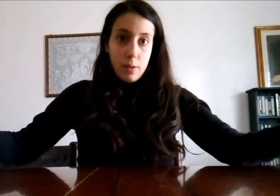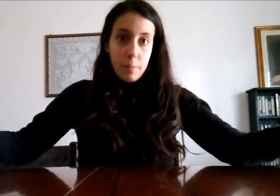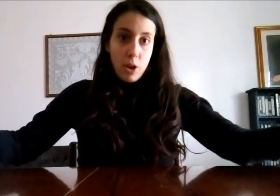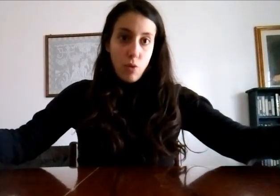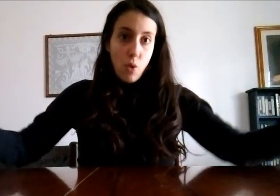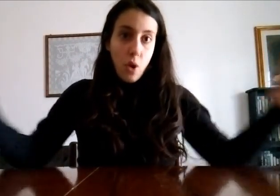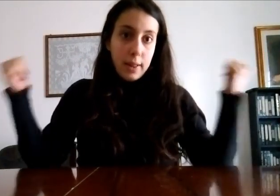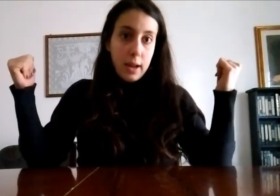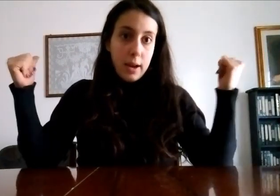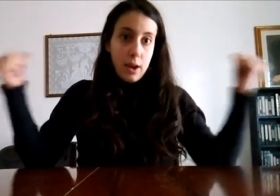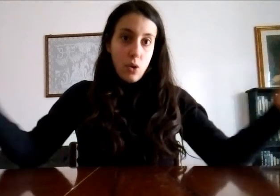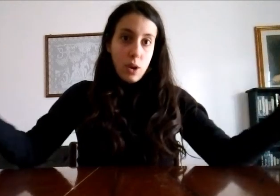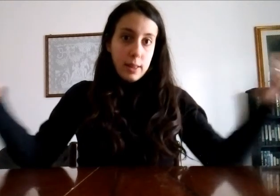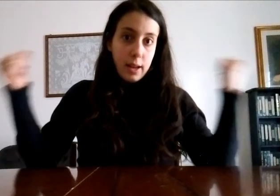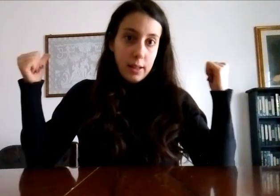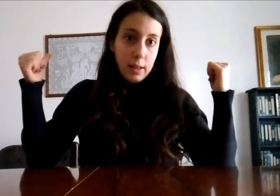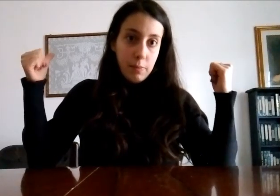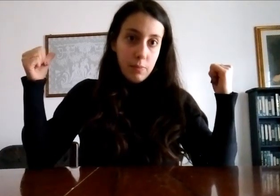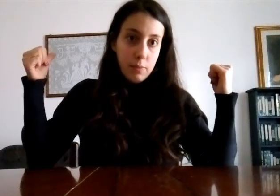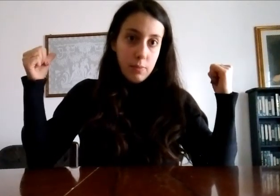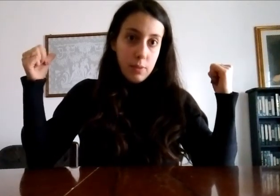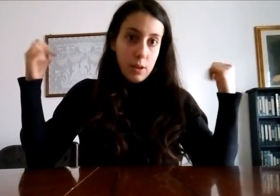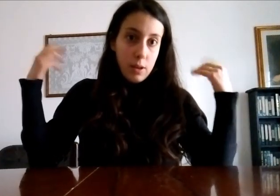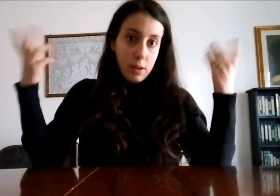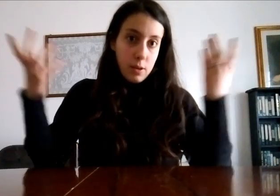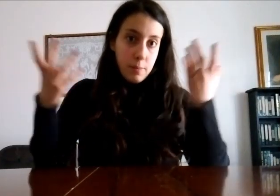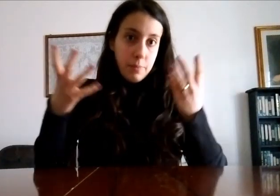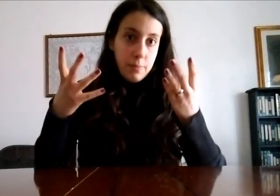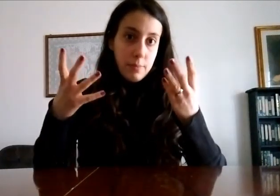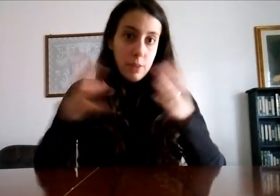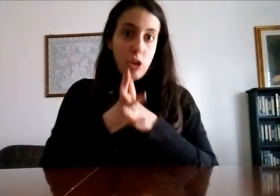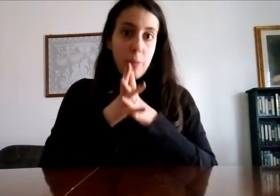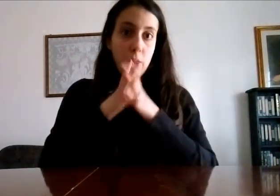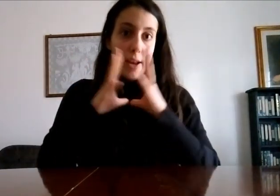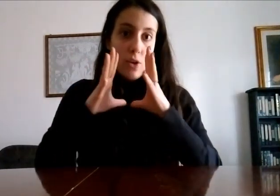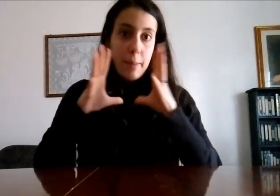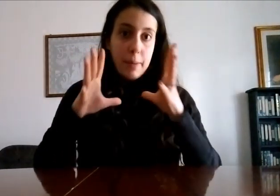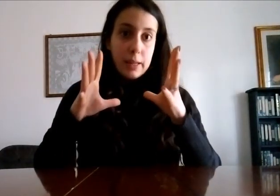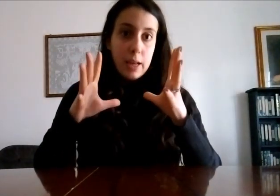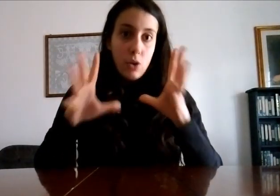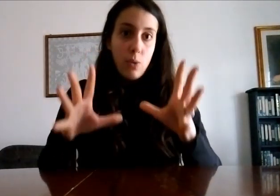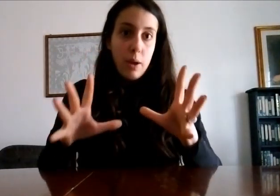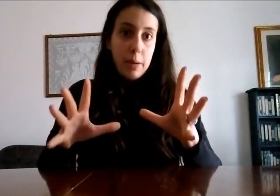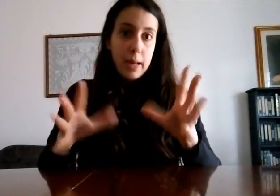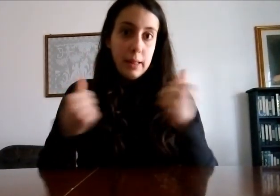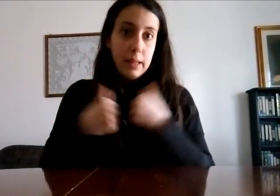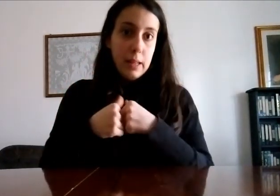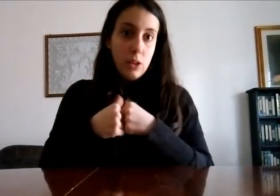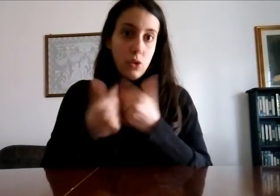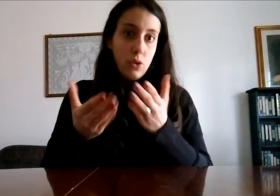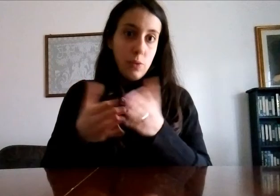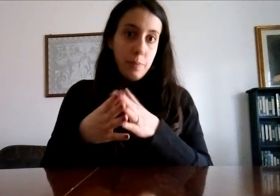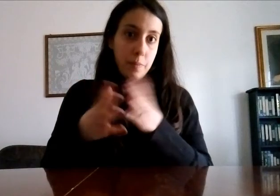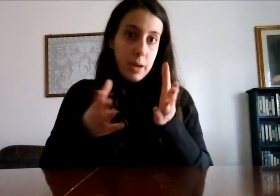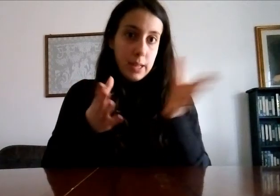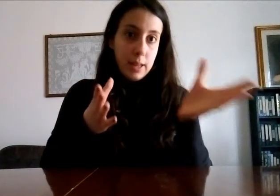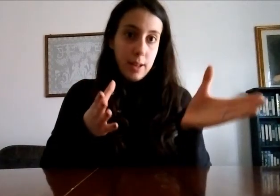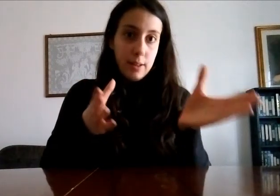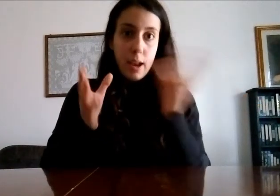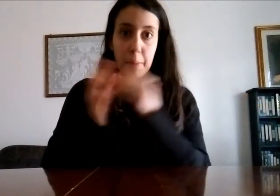però fuori si allenano gli atleti diciamo che non appartengono a quella palestra e dentro gli atleti della